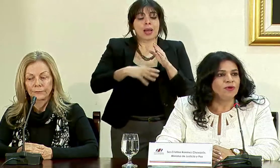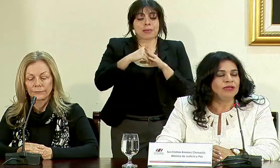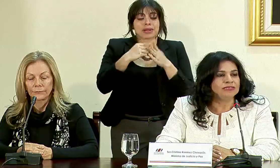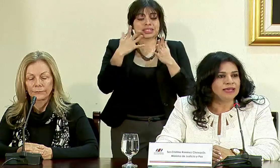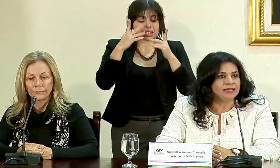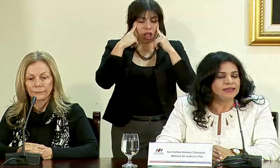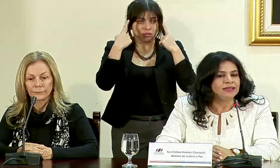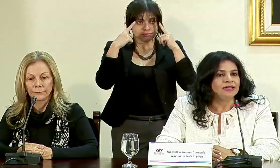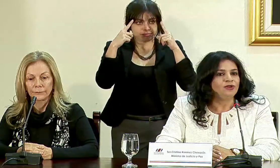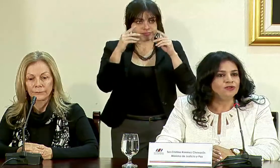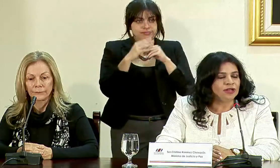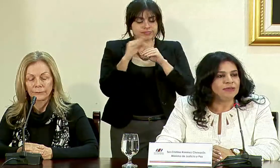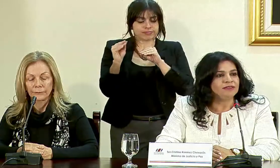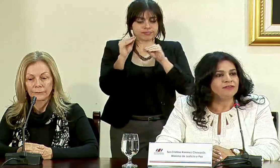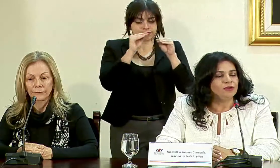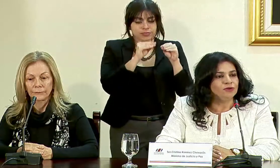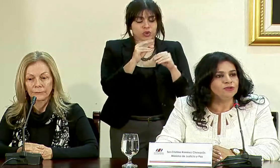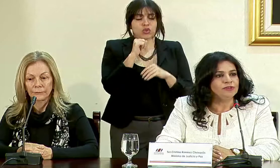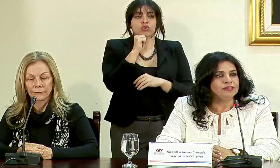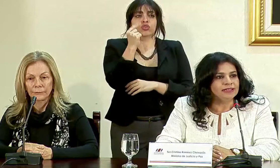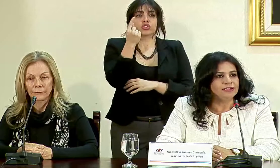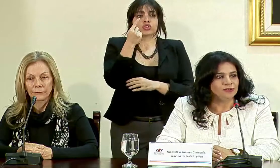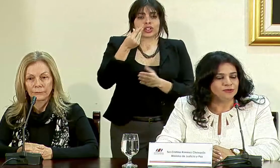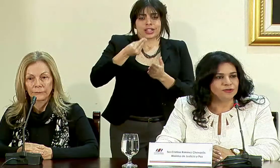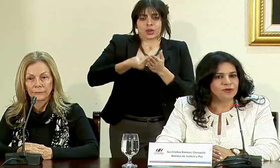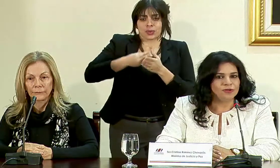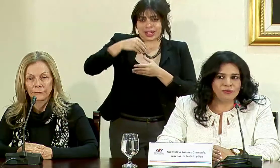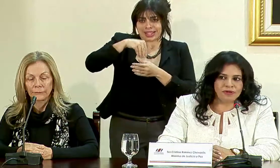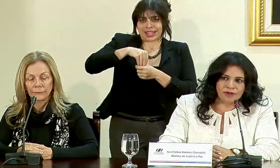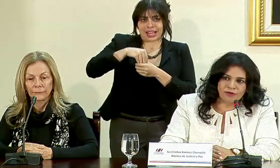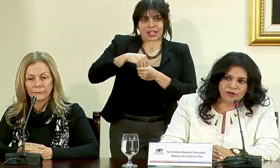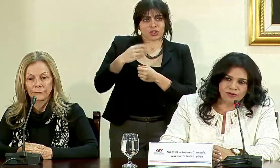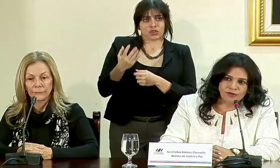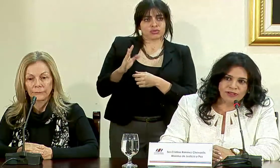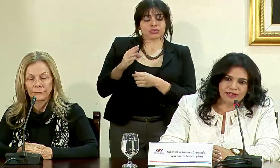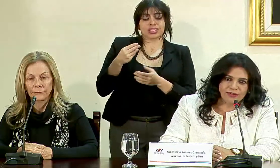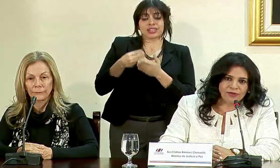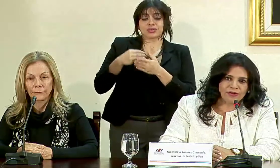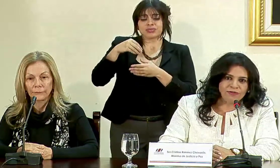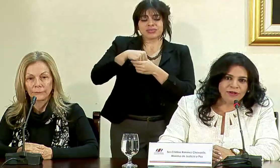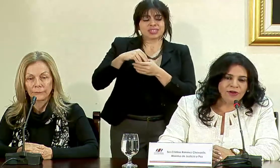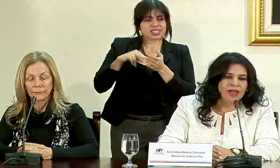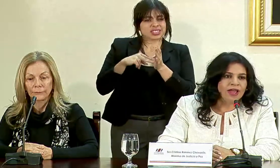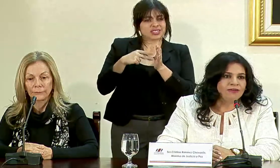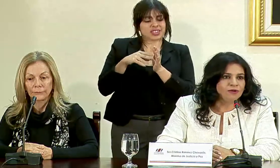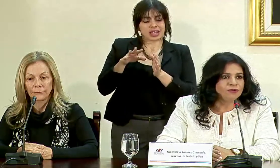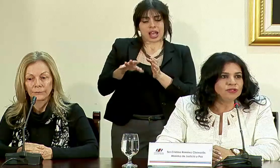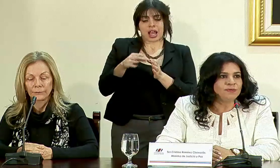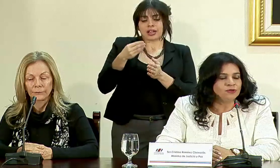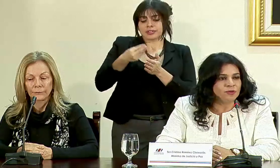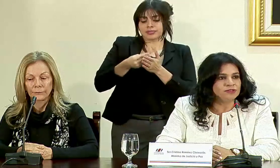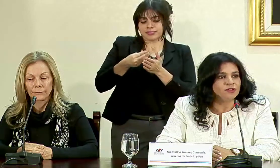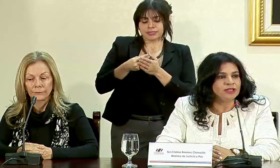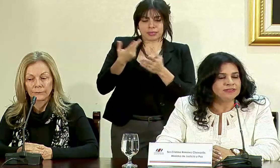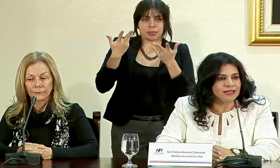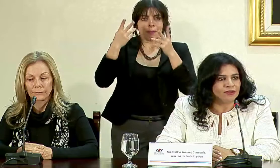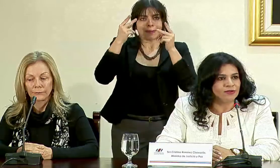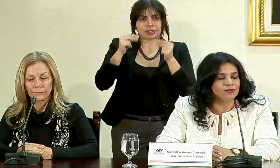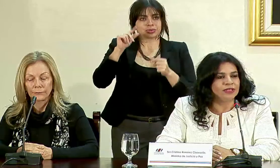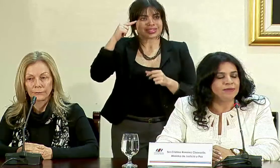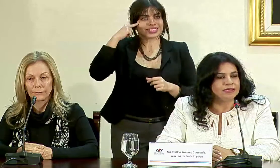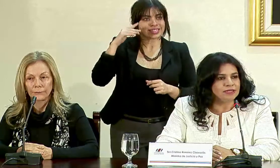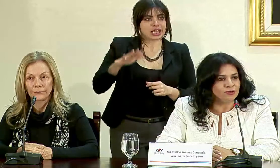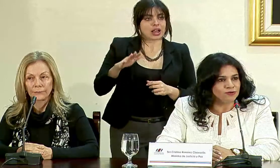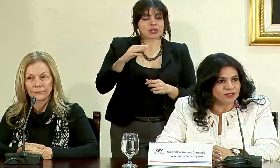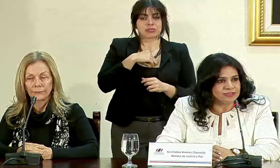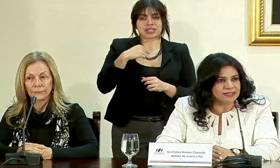logrado movilizar no solamente recursos internos y cuando me refiero a recursos internos me refiero a recursos del presupuesto del Estado